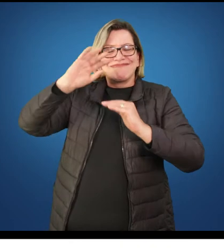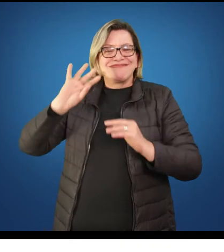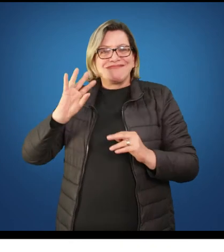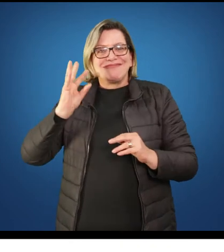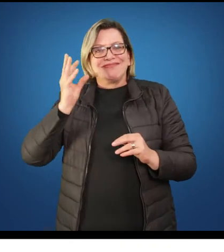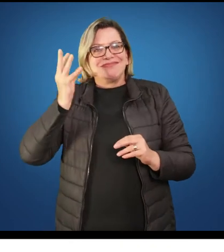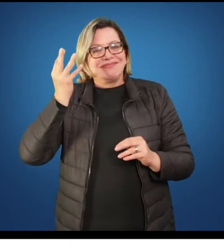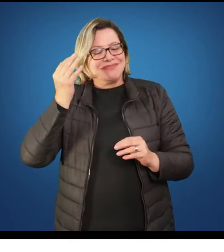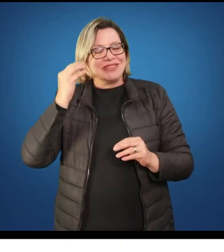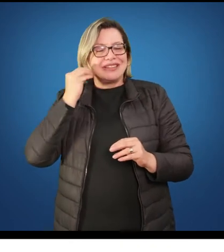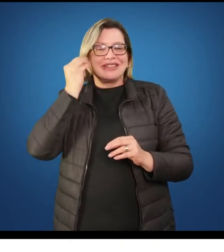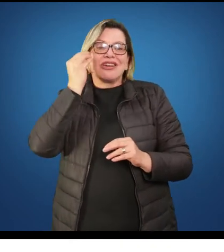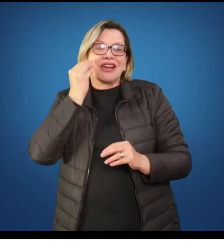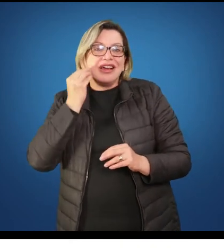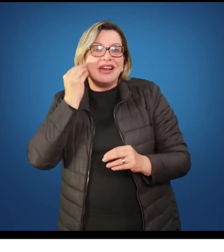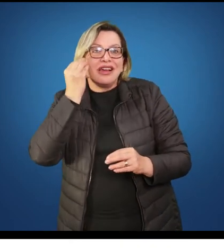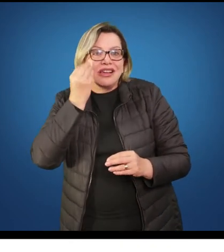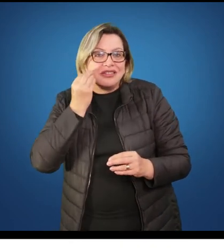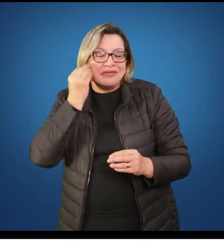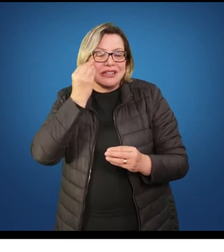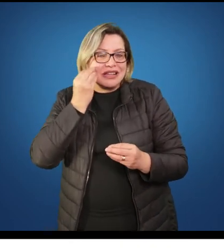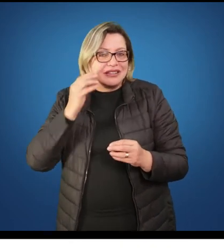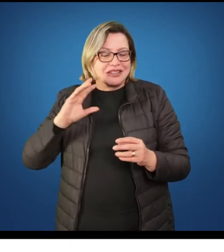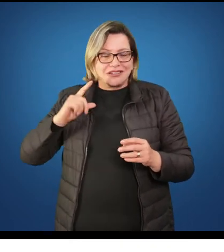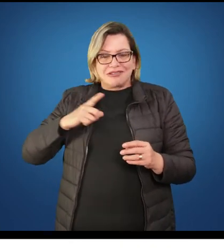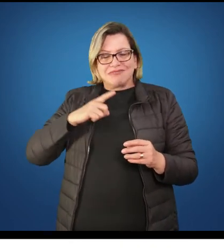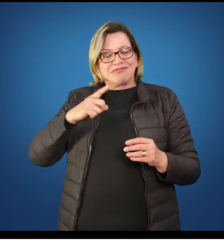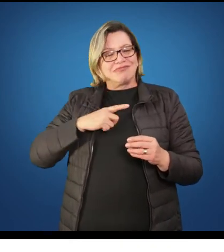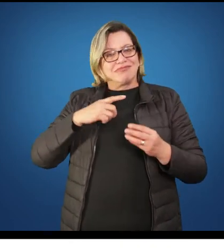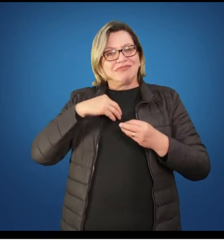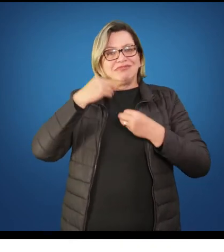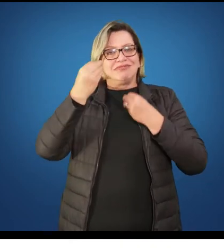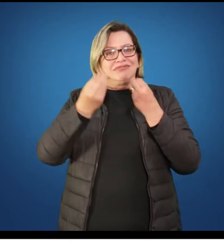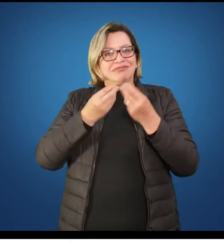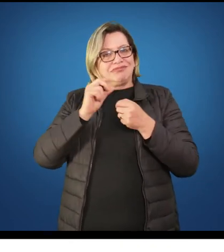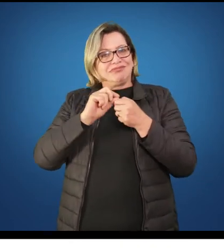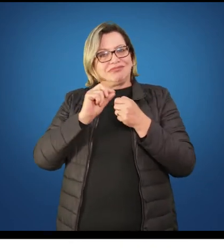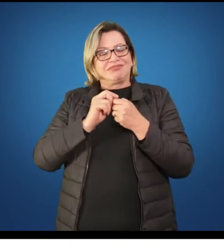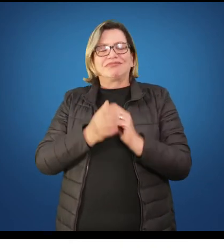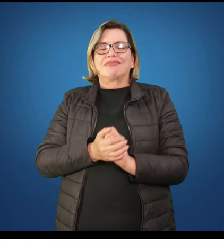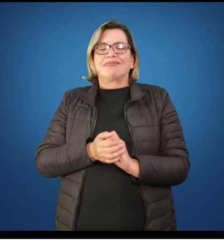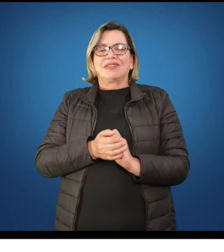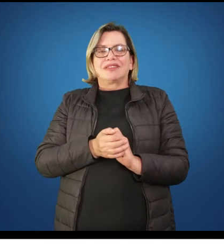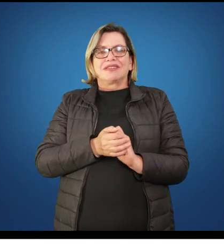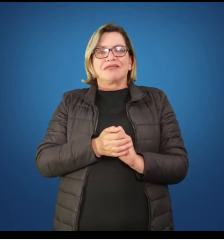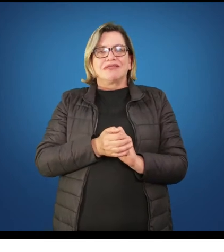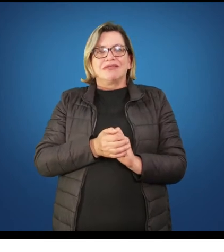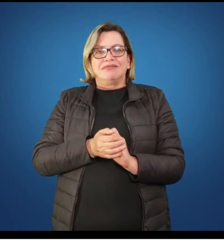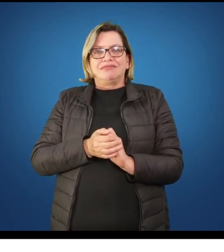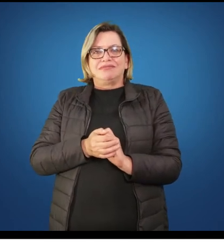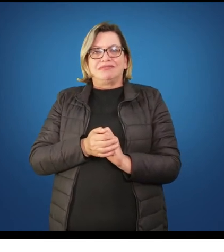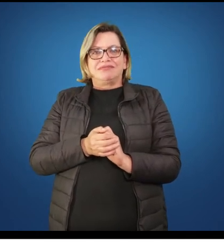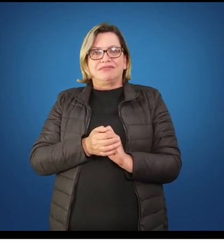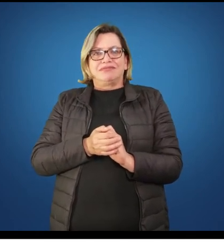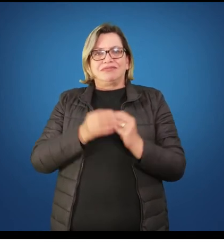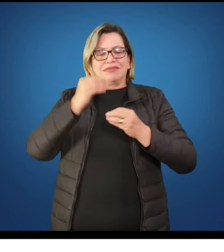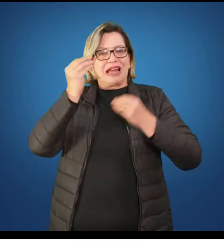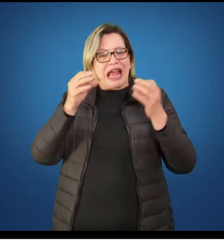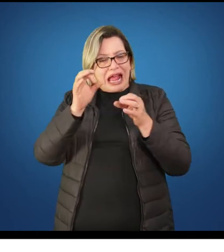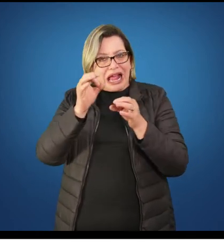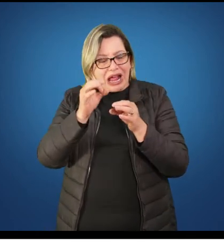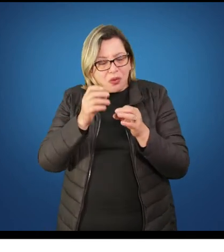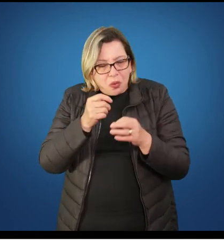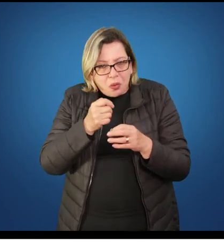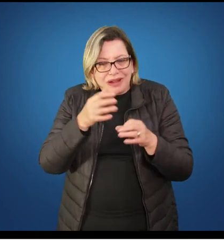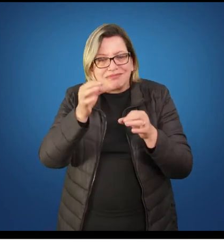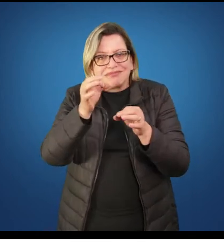sabem emitir suas opiniões e que precisam ter no contexto, no cotidiano da escola,